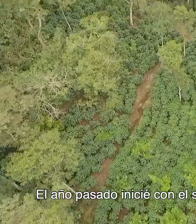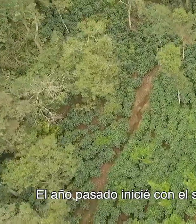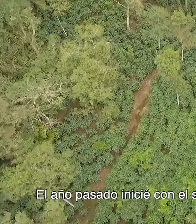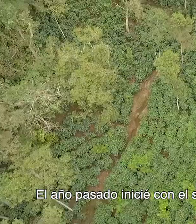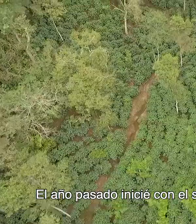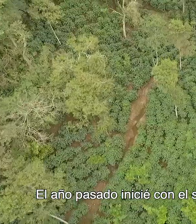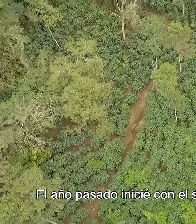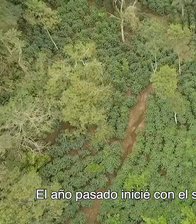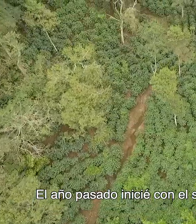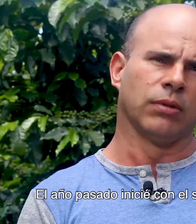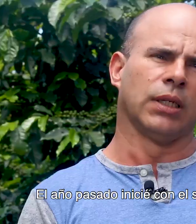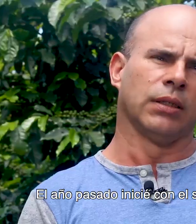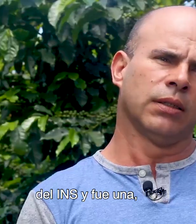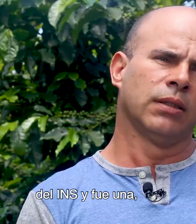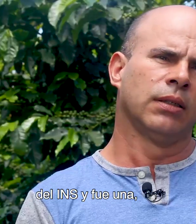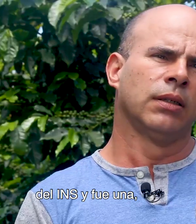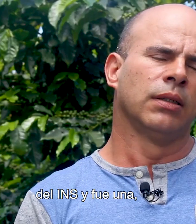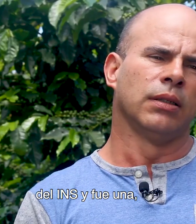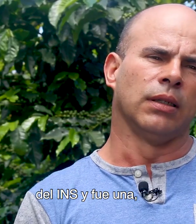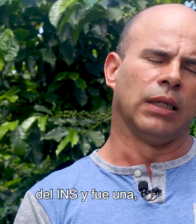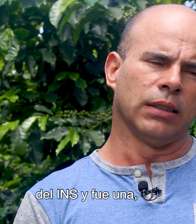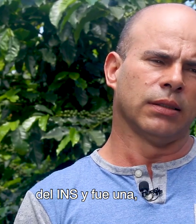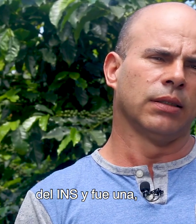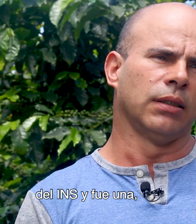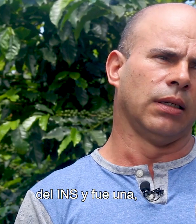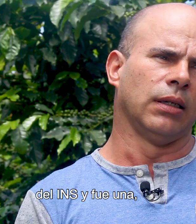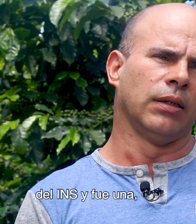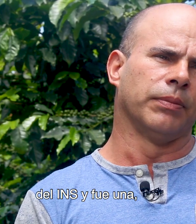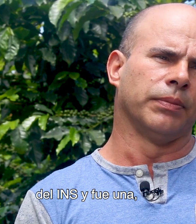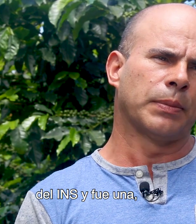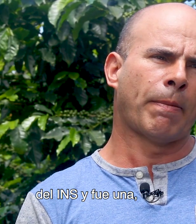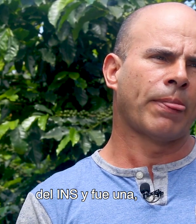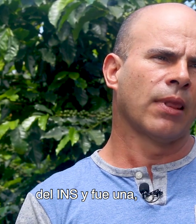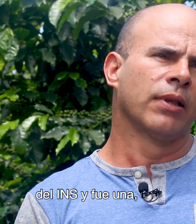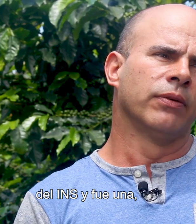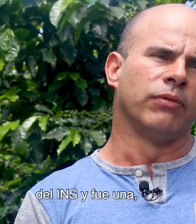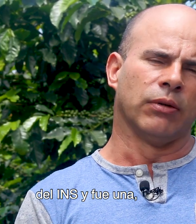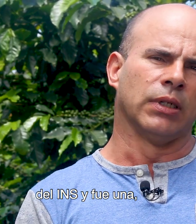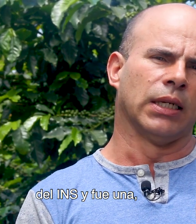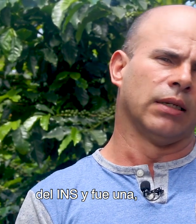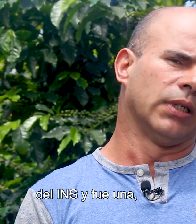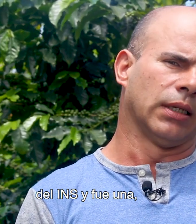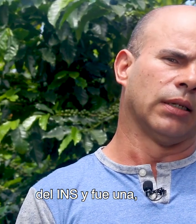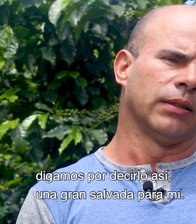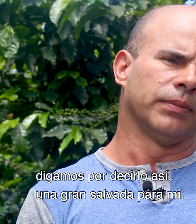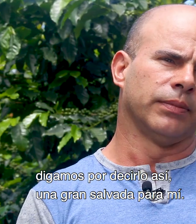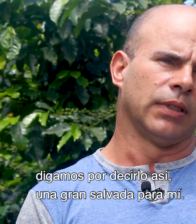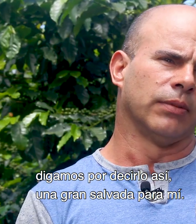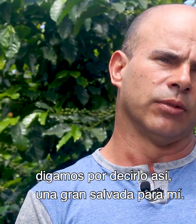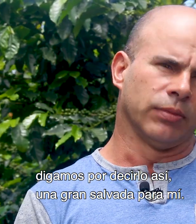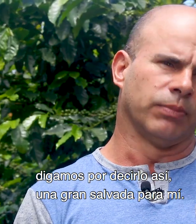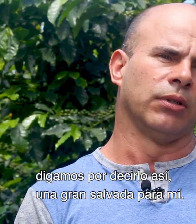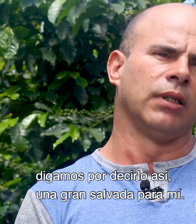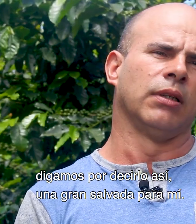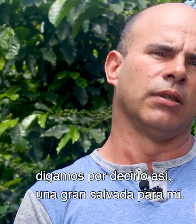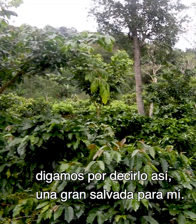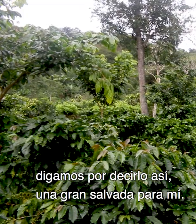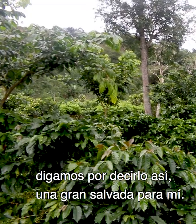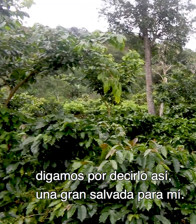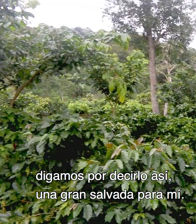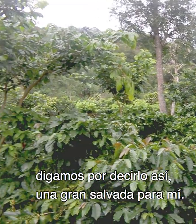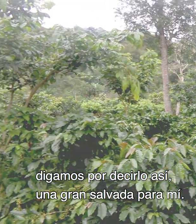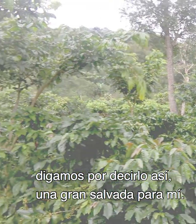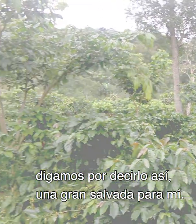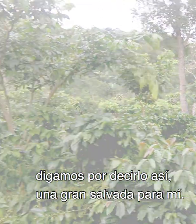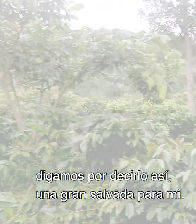El año pasado inicié con el seguro de Lynx y fue una, digamos, por decirlo